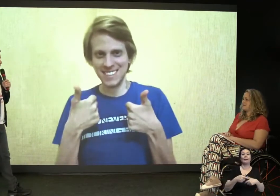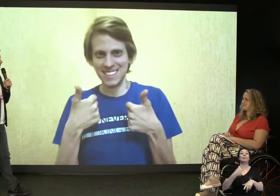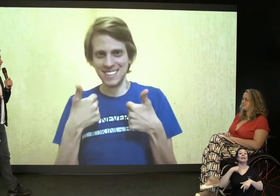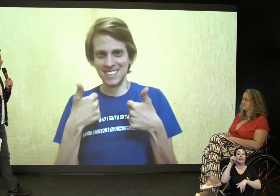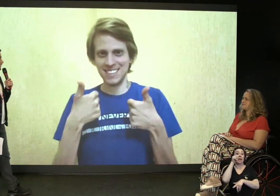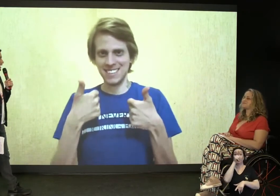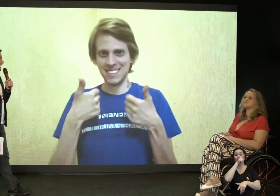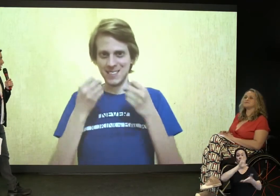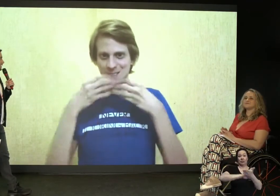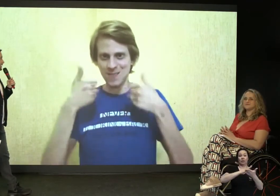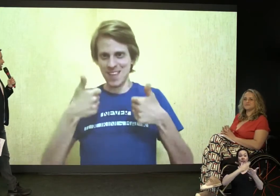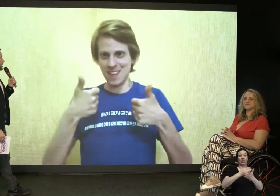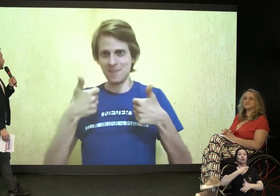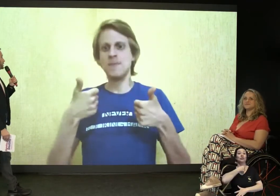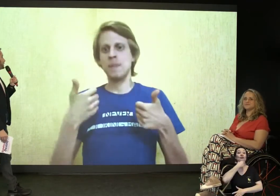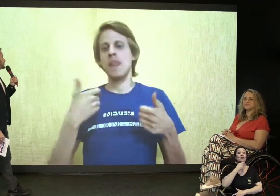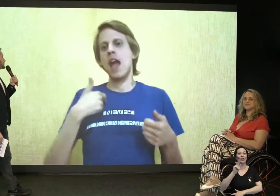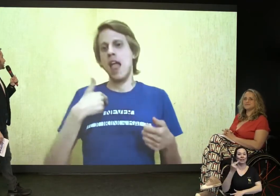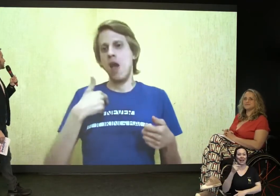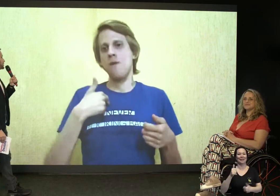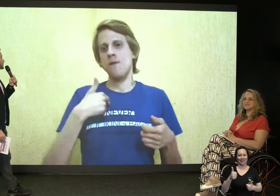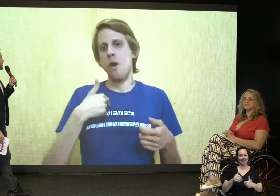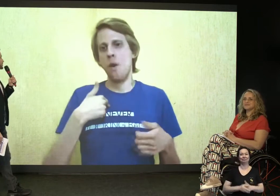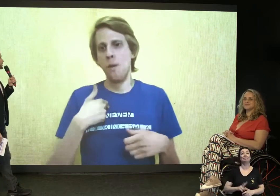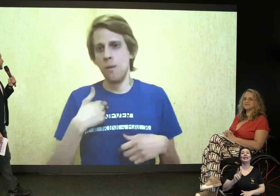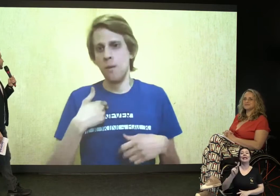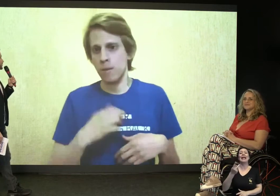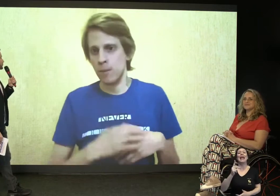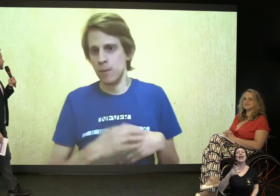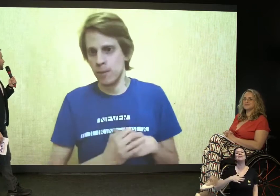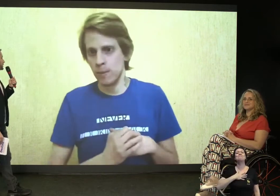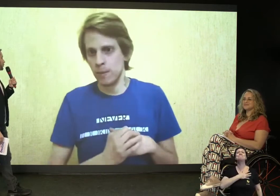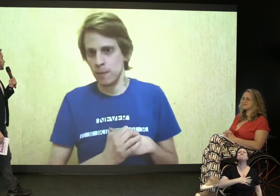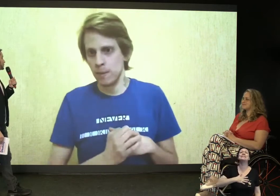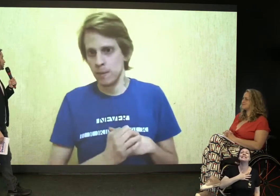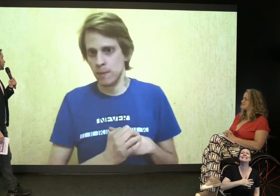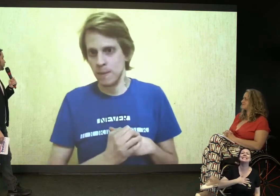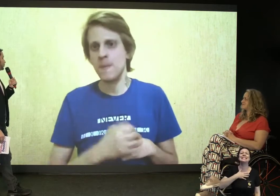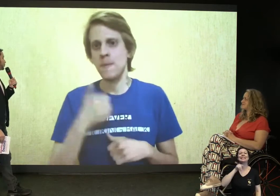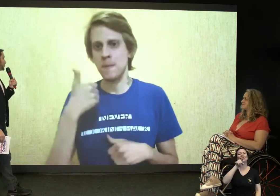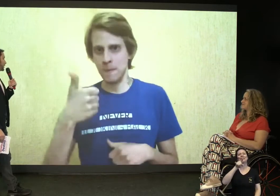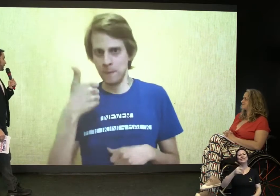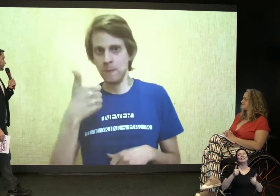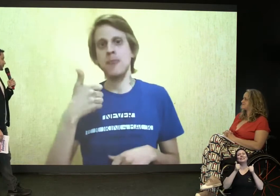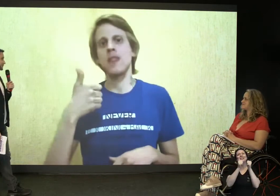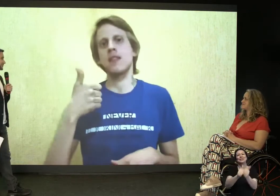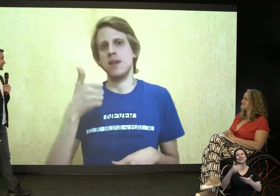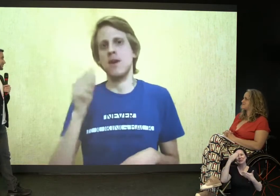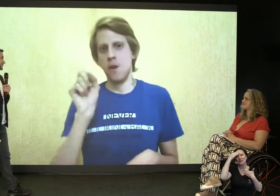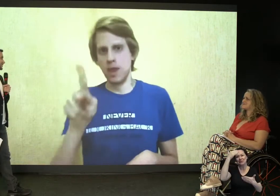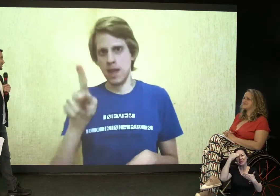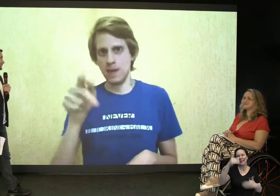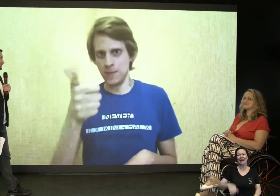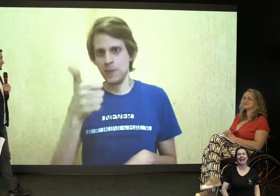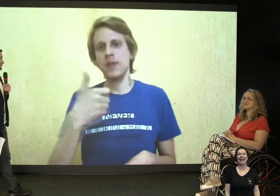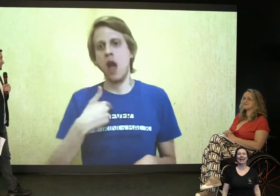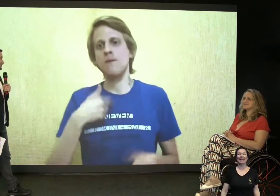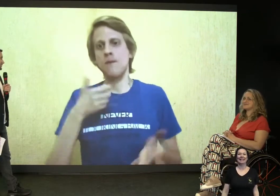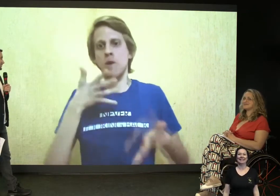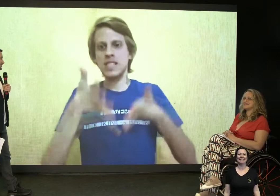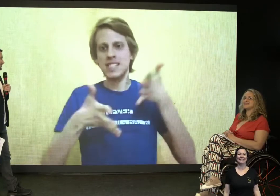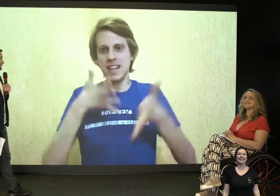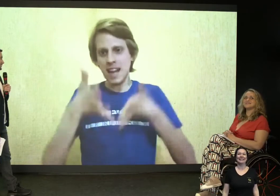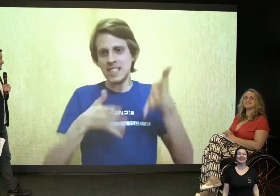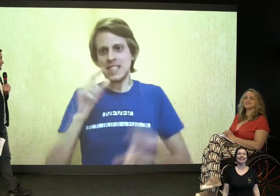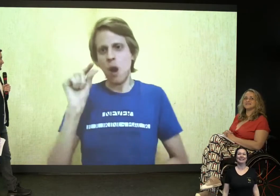voz dele. Maravilha. Harry, que satisfação ter você aqui com a gente. Muito obrigado. Ok.